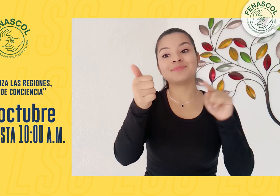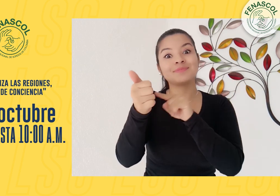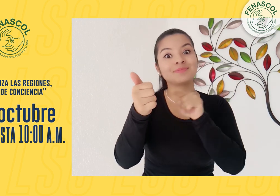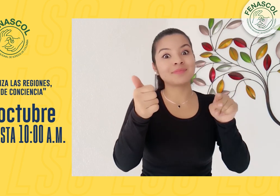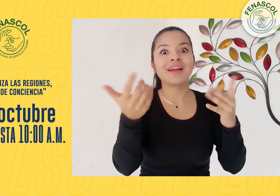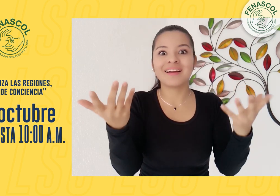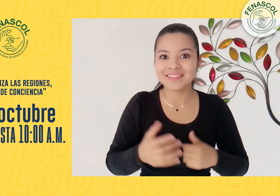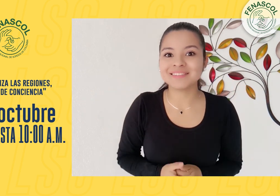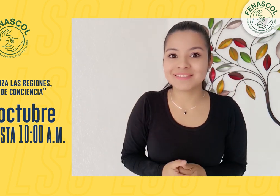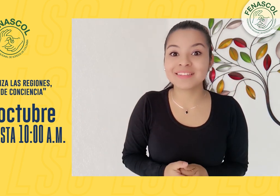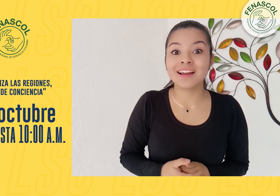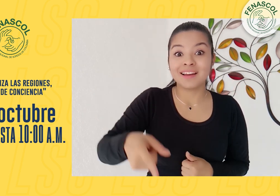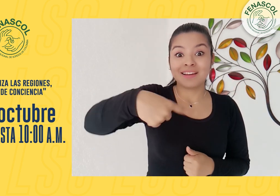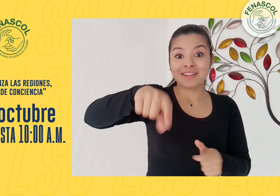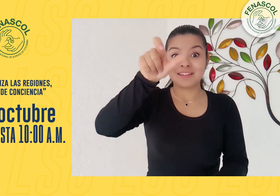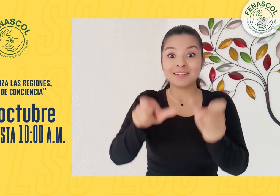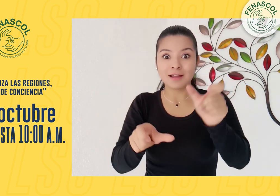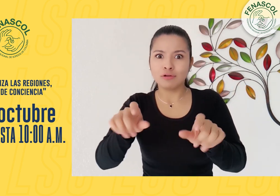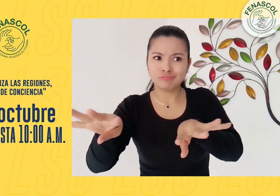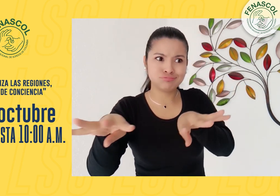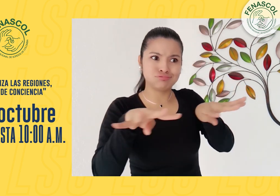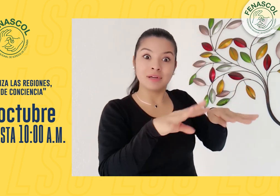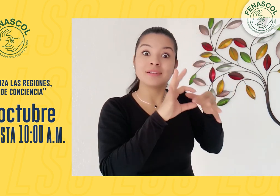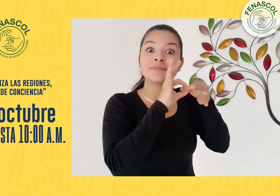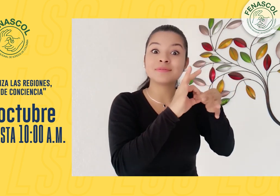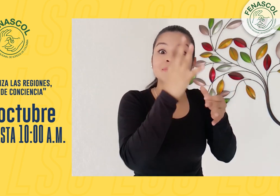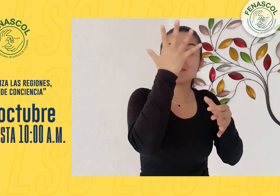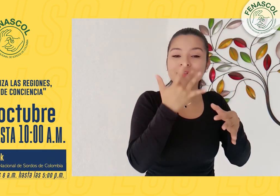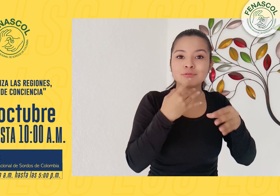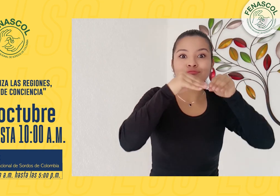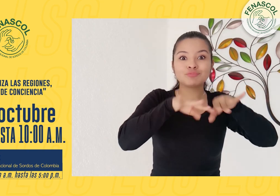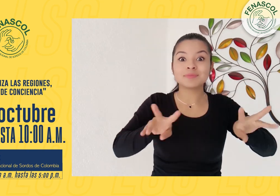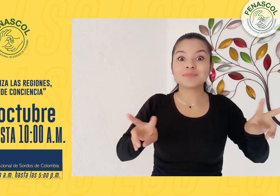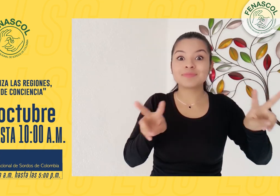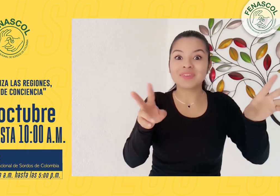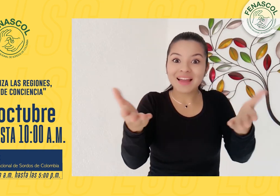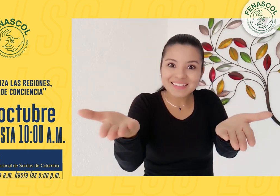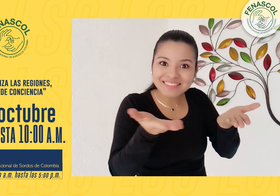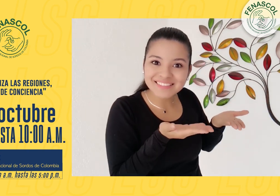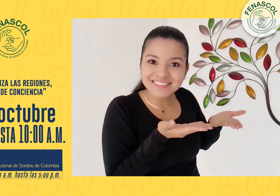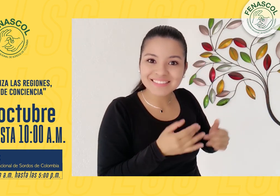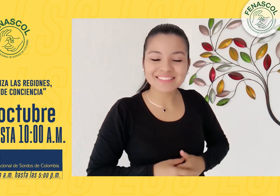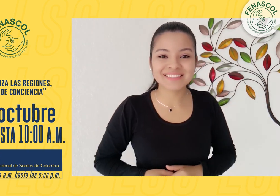10 de la mañana en nuestra transmisión en vivo a través del Facebook de Fenascol. ¡Los esperamos!